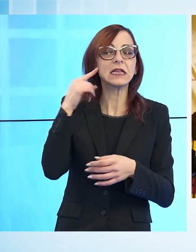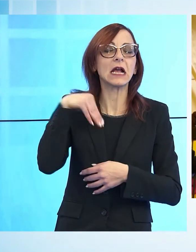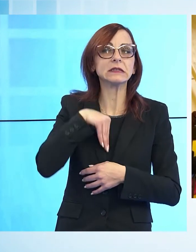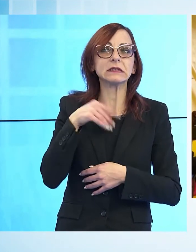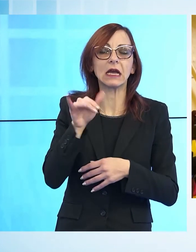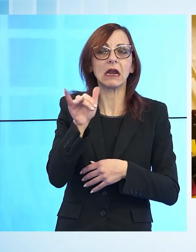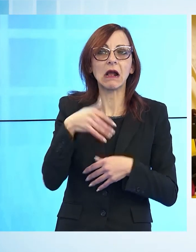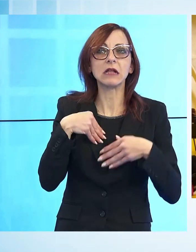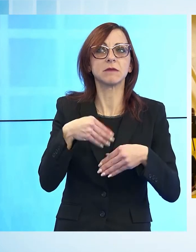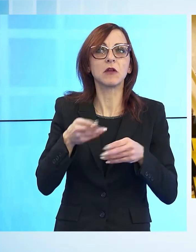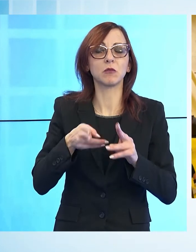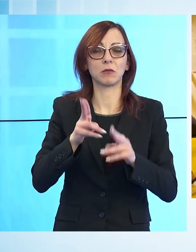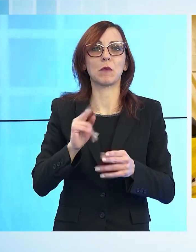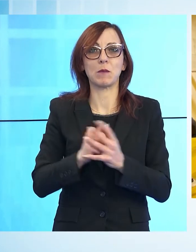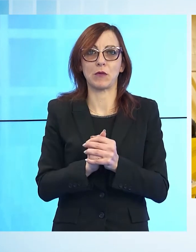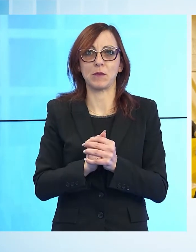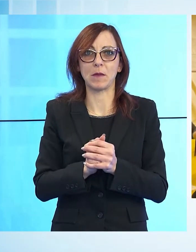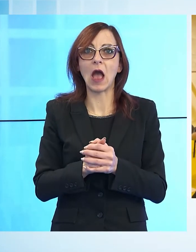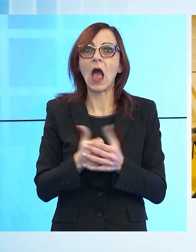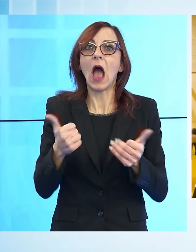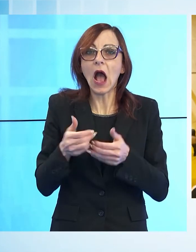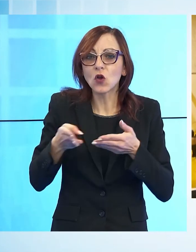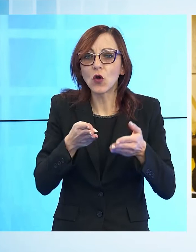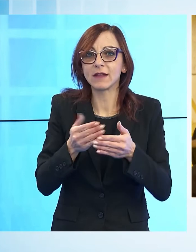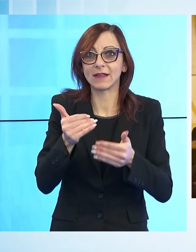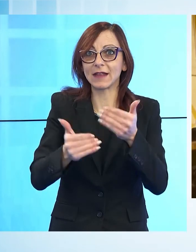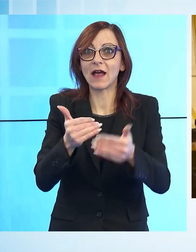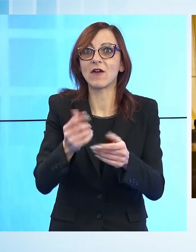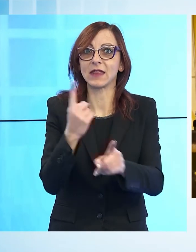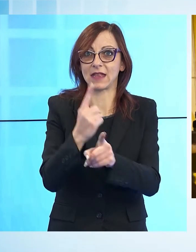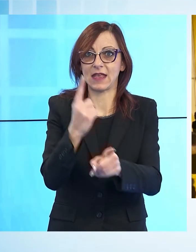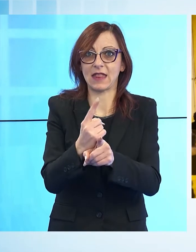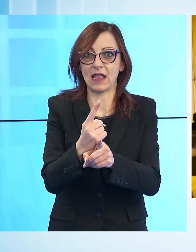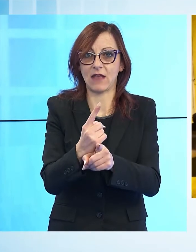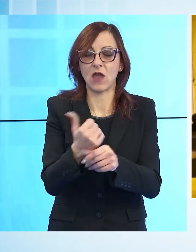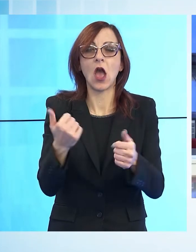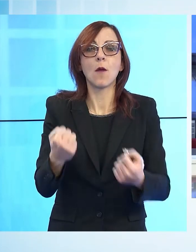tanta strada da fare, è importante quindi proseguire nell'opera di promozione tra i giovani.